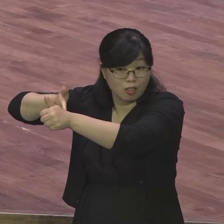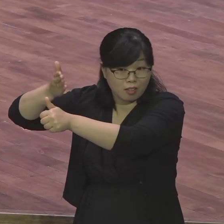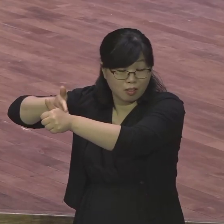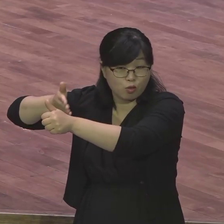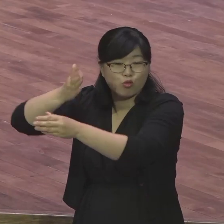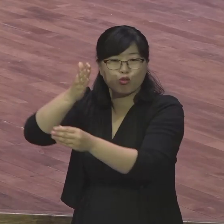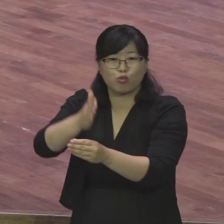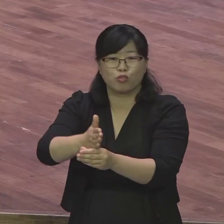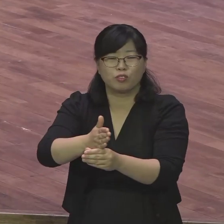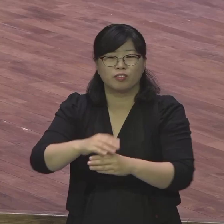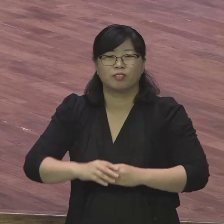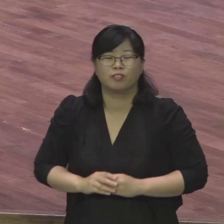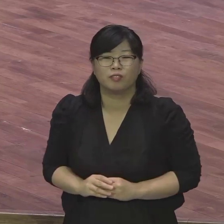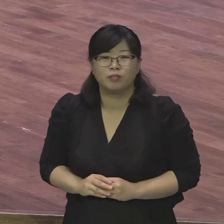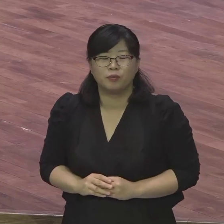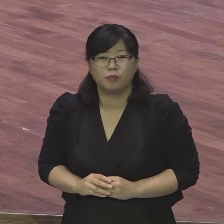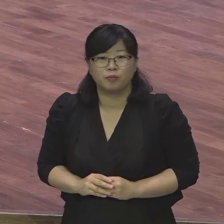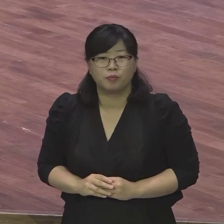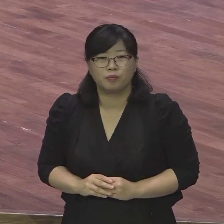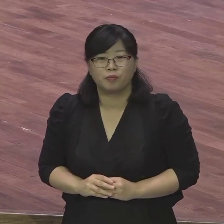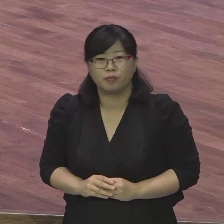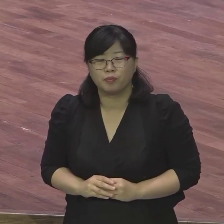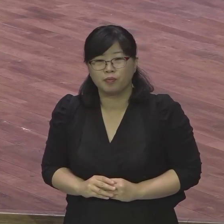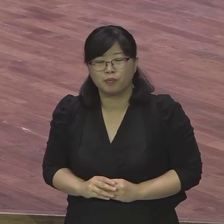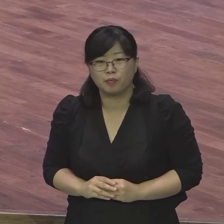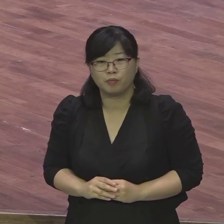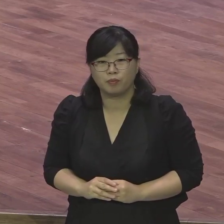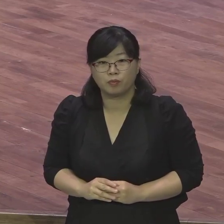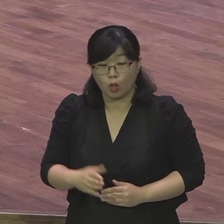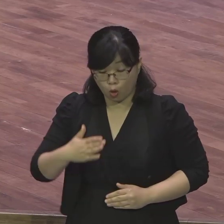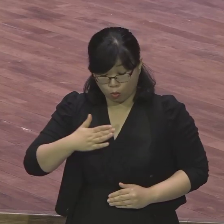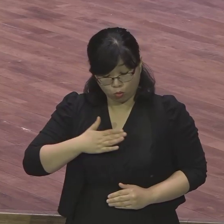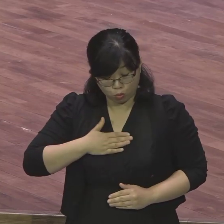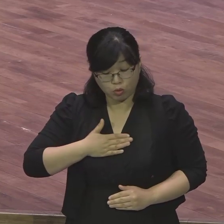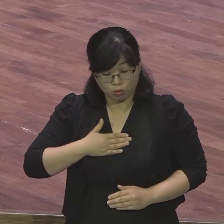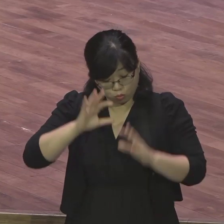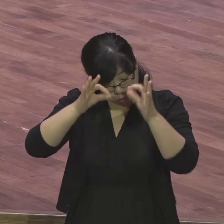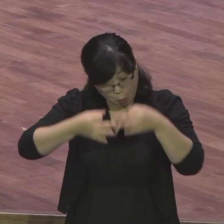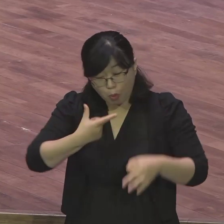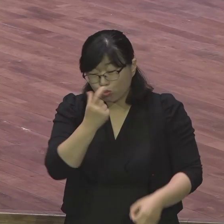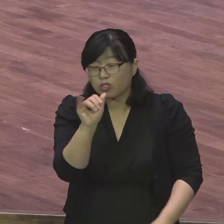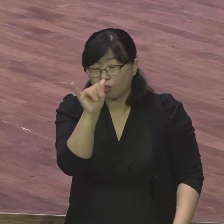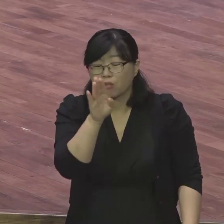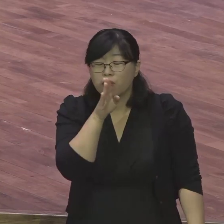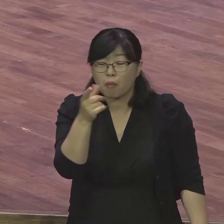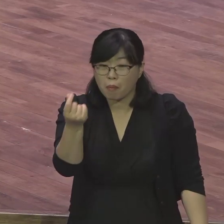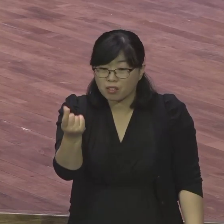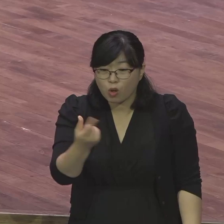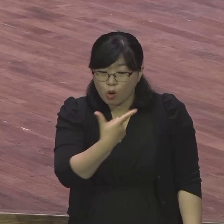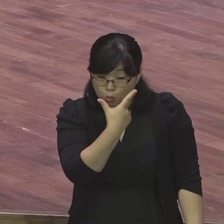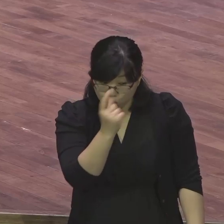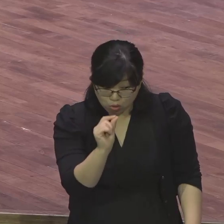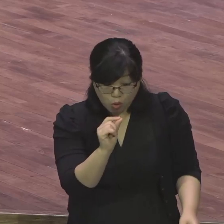우리의 이 부족한 부분 우리의 부족한 이 부분을 참으로